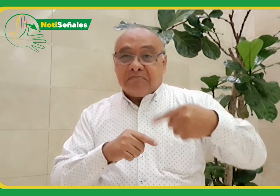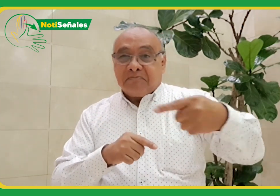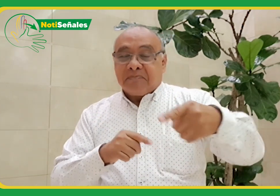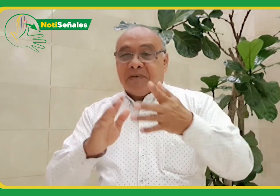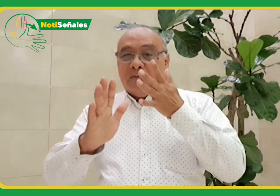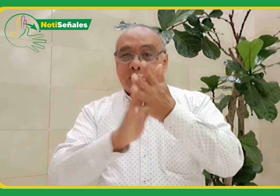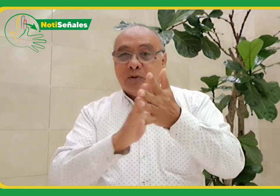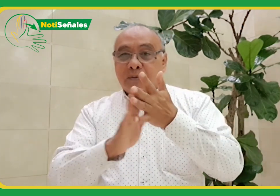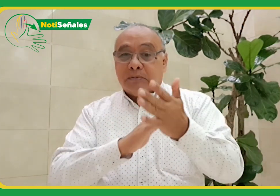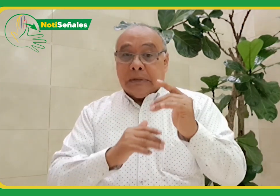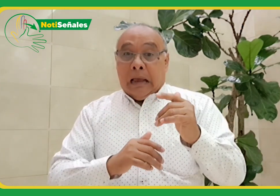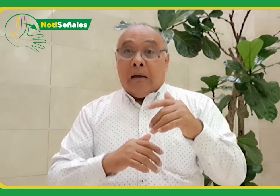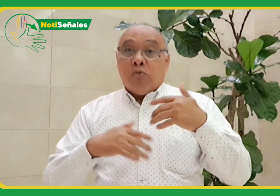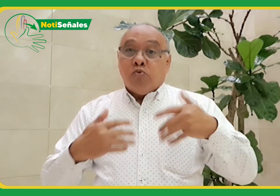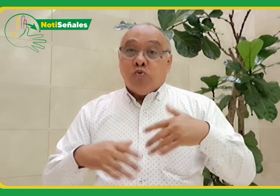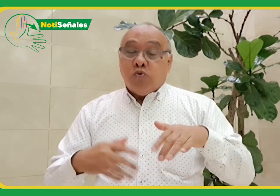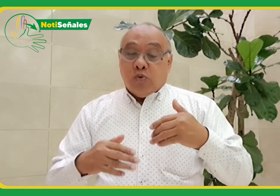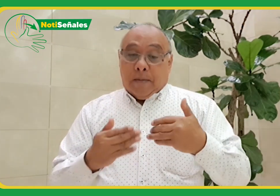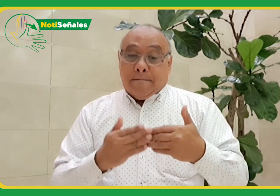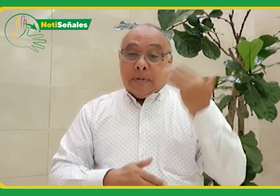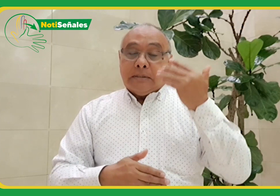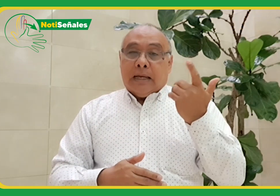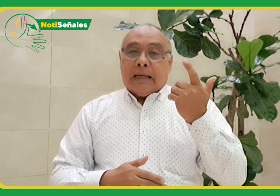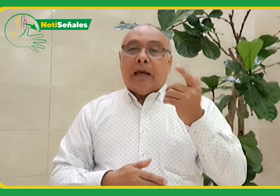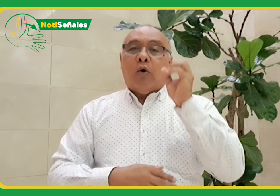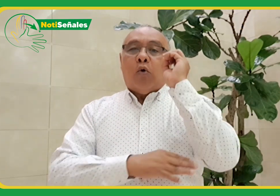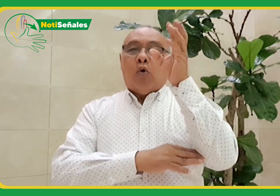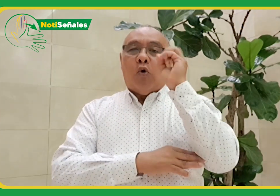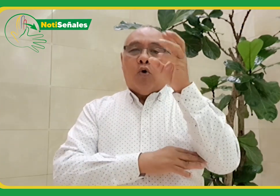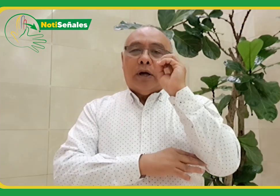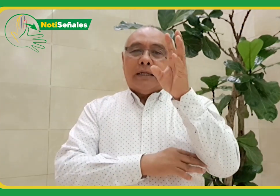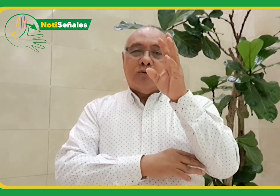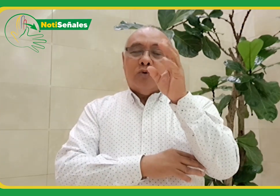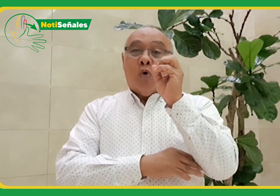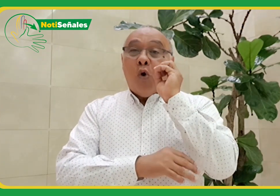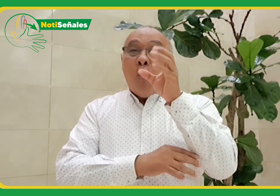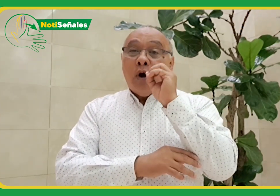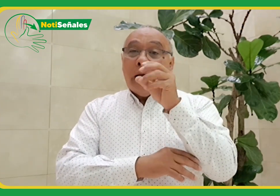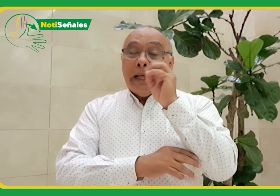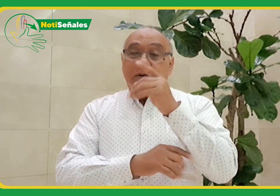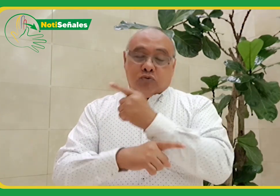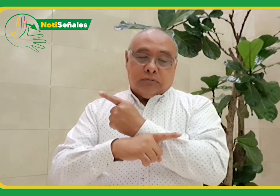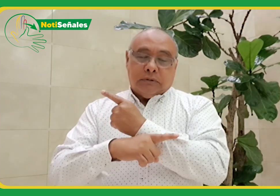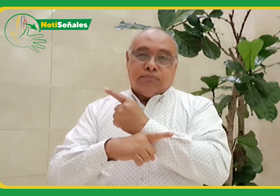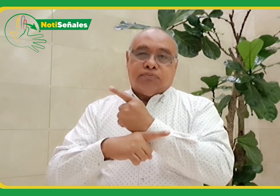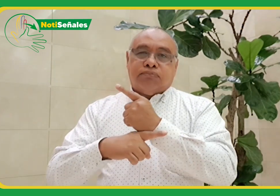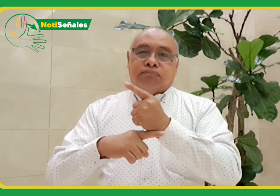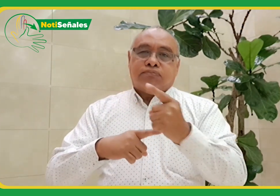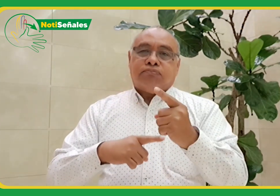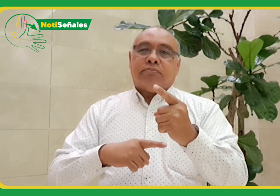en los próximos días estaremos dando más información además porque ya se dio inicio al congreso el cual va desde